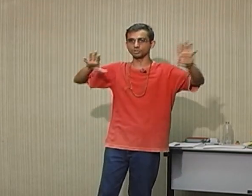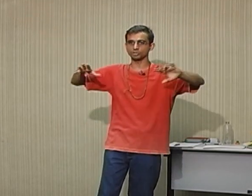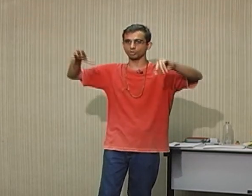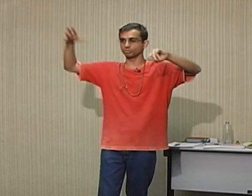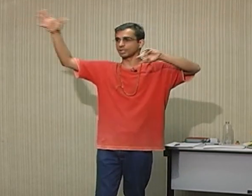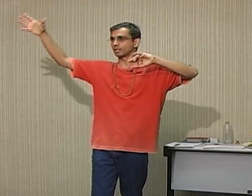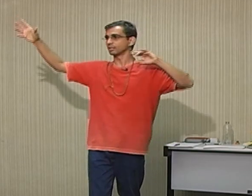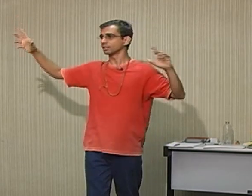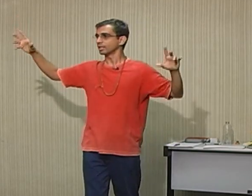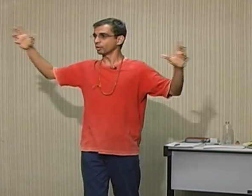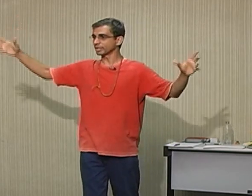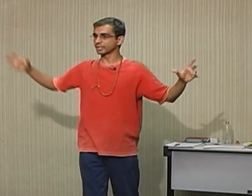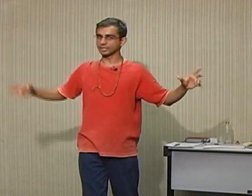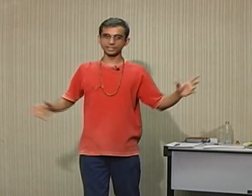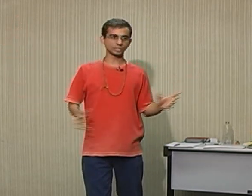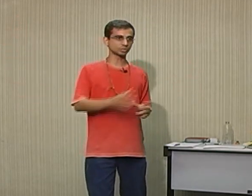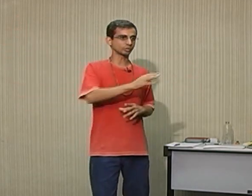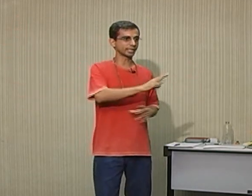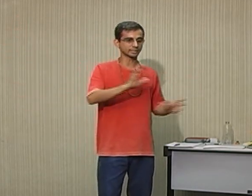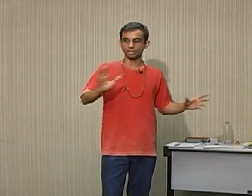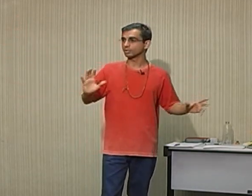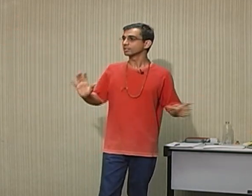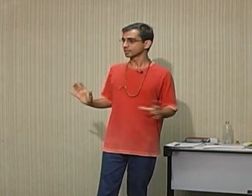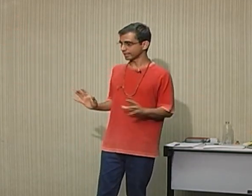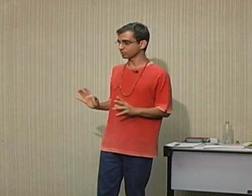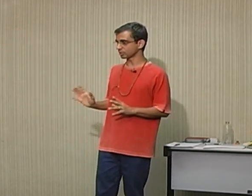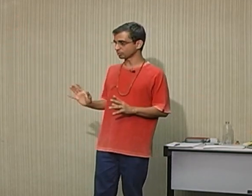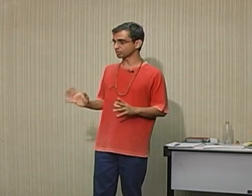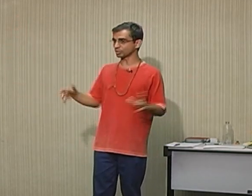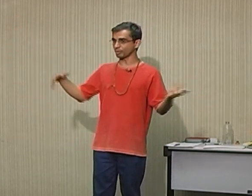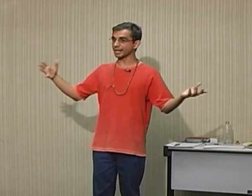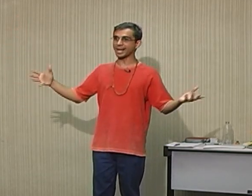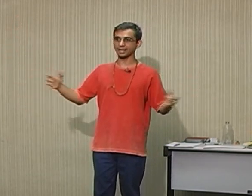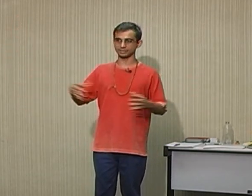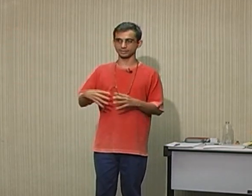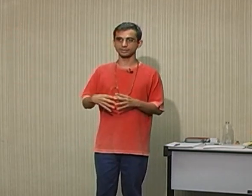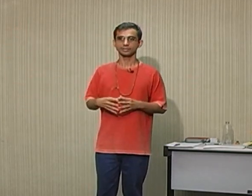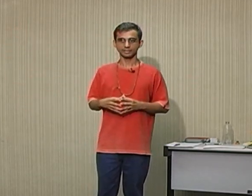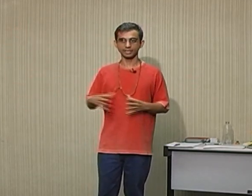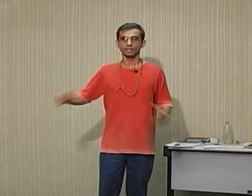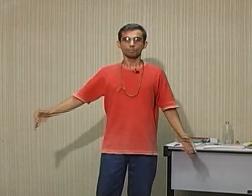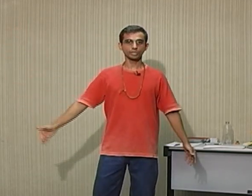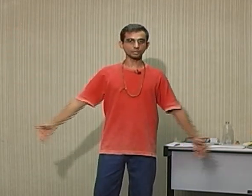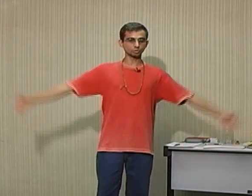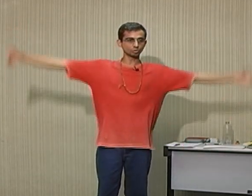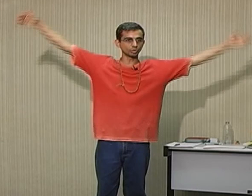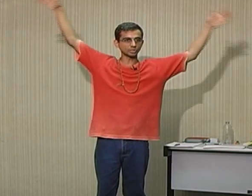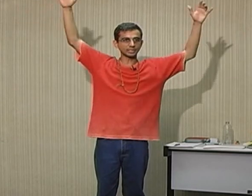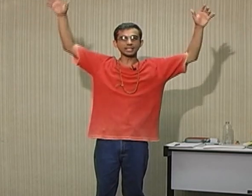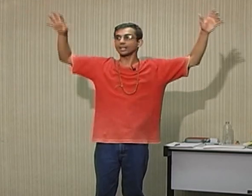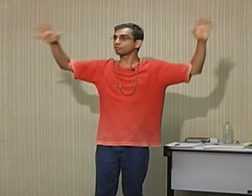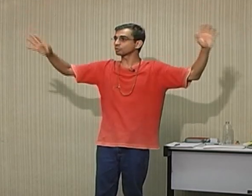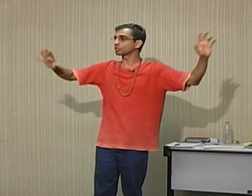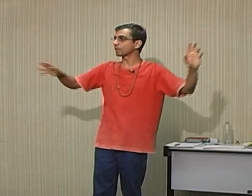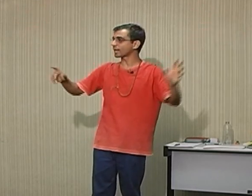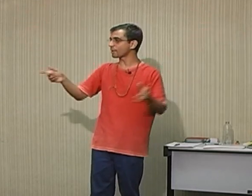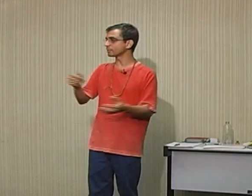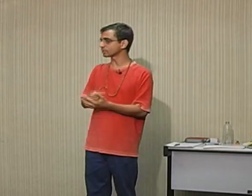isso é uma igreja, isso é tal, né? Eu tenho uma noção, uma casa, né? Porque a estrutura já está ali, aí falta o que? O acabamento.